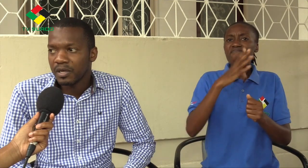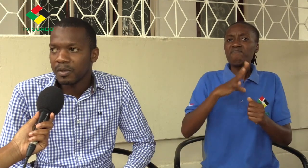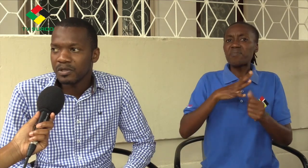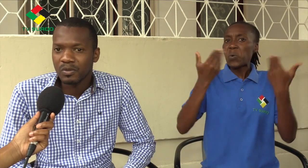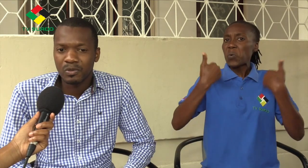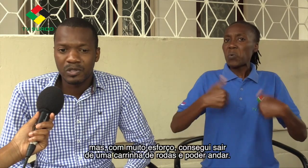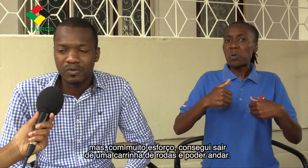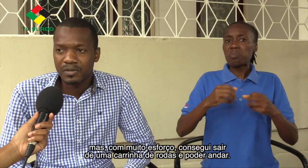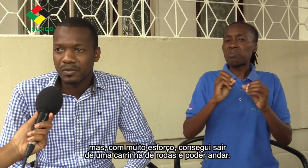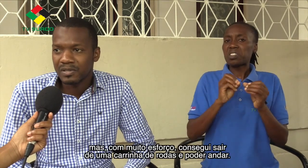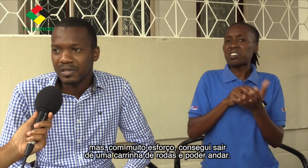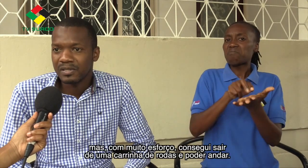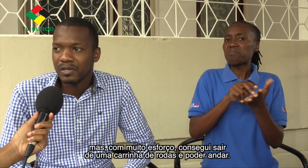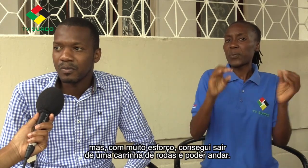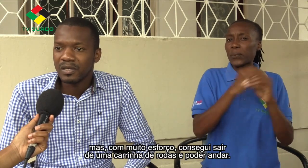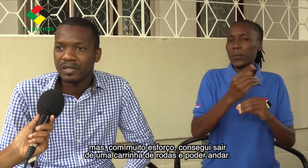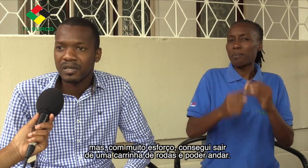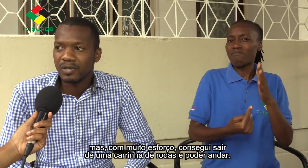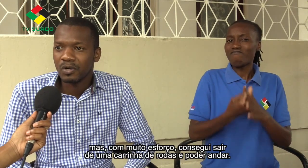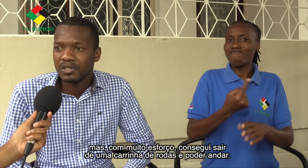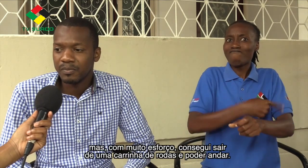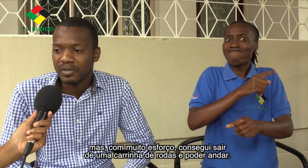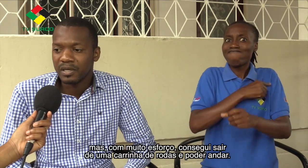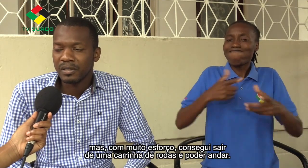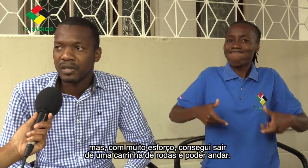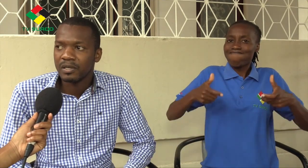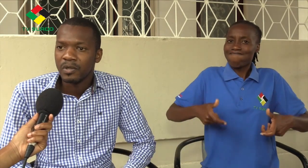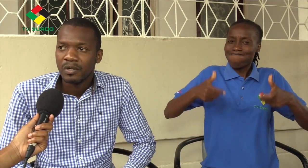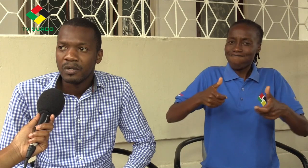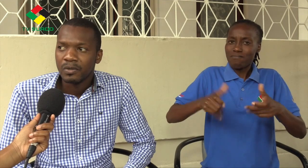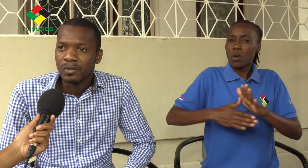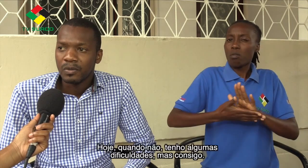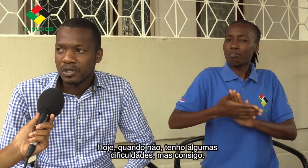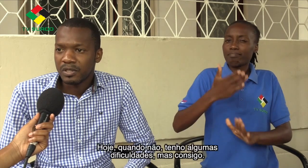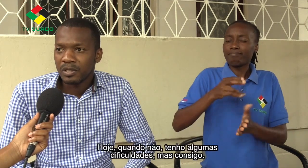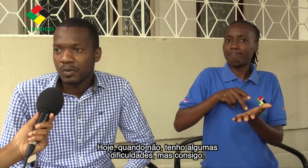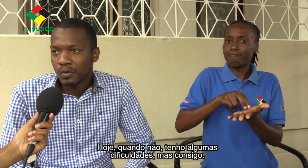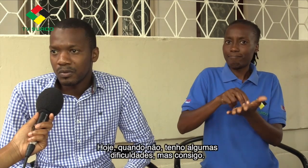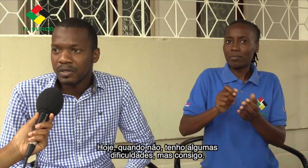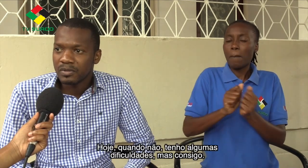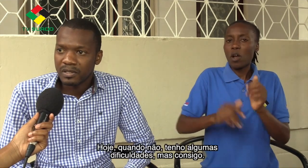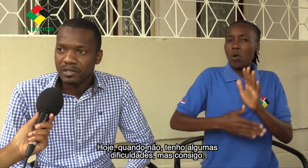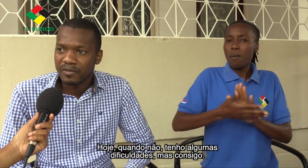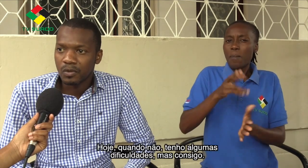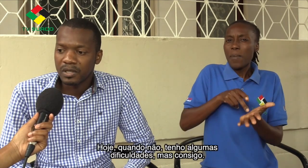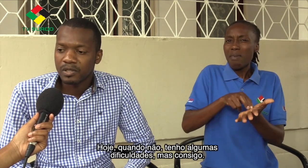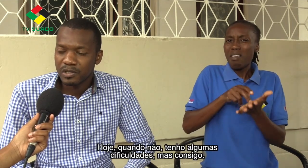-me, mas com muito esforço consegui sair de uma cadeira de rodas e poder andar. Hoje em dia quando ando tenho certas dificuldades, mas